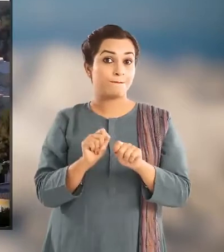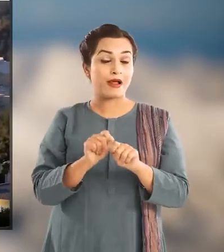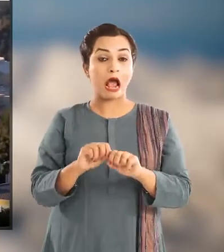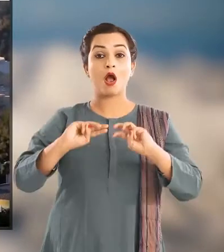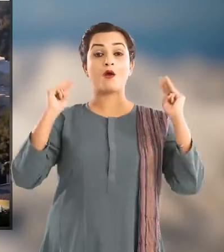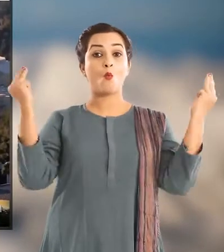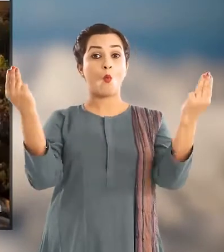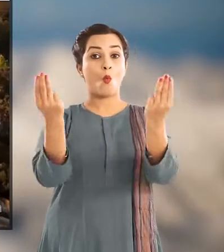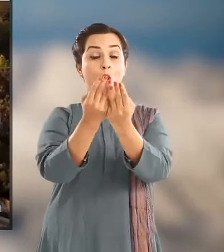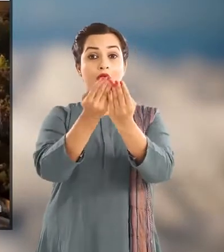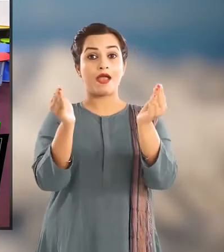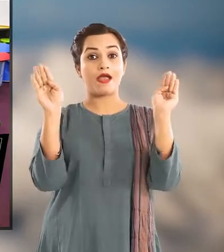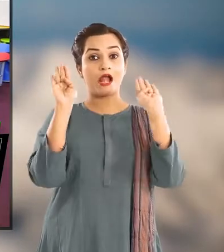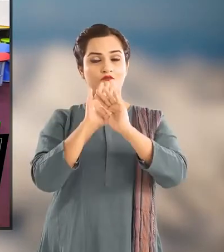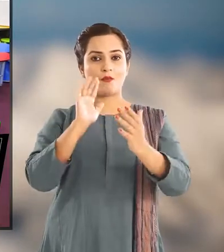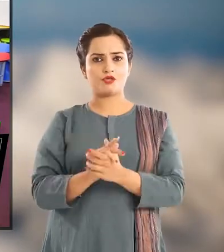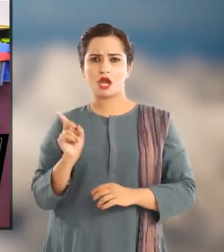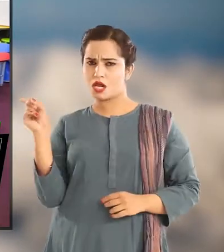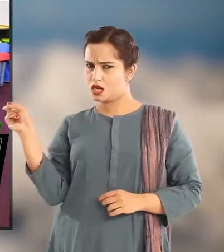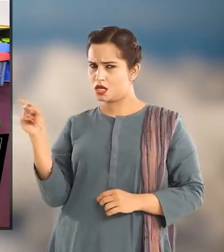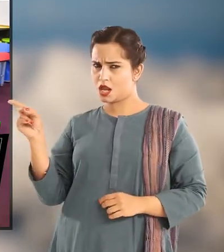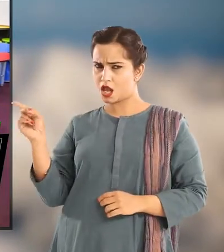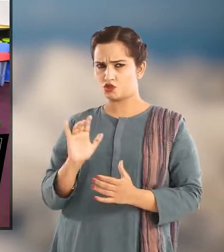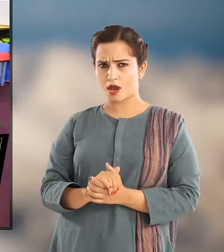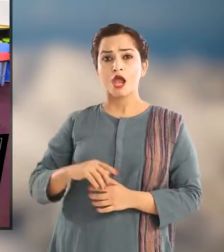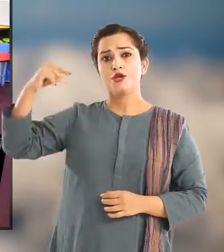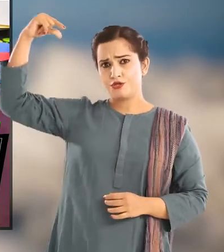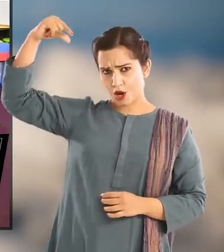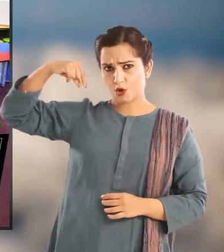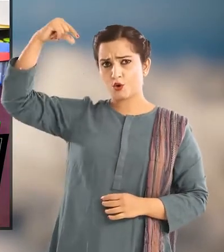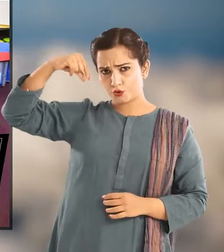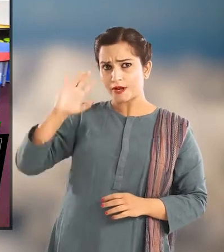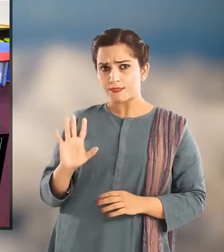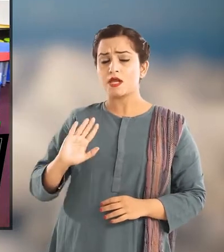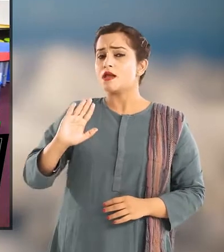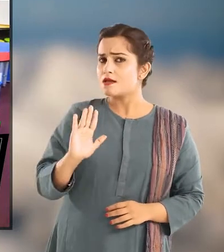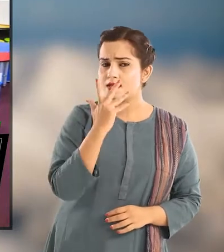environment है Is this a natural or a man-made environment?